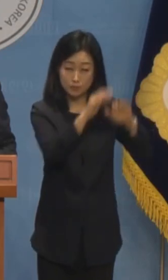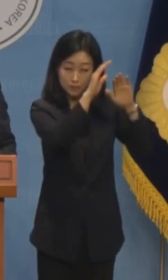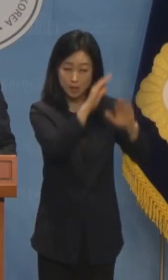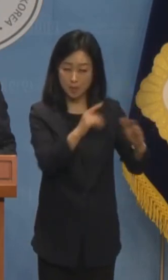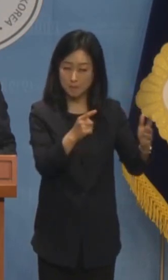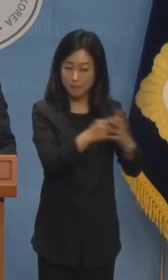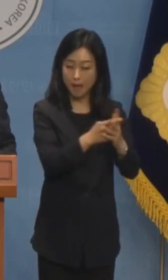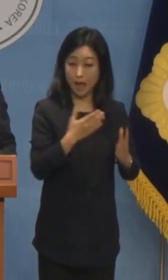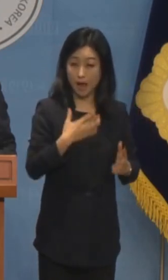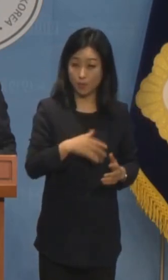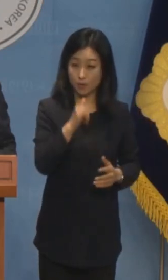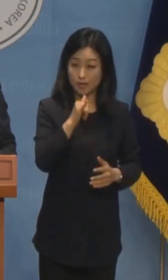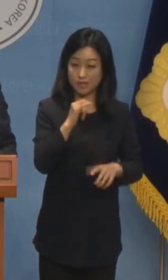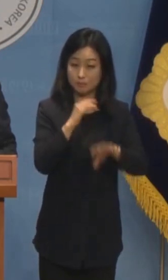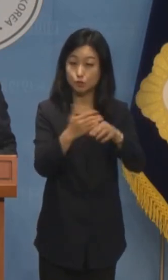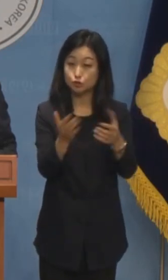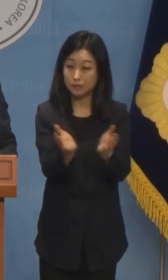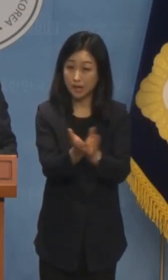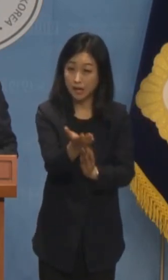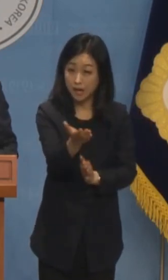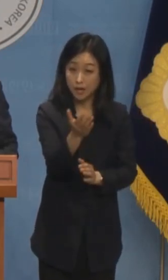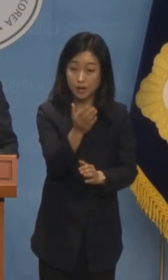북한의 대변인입니까?